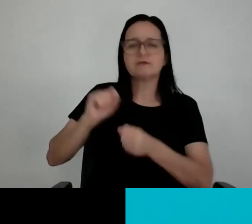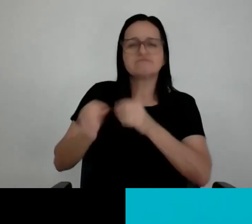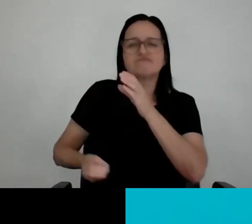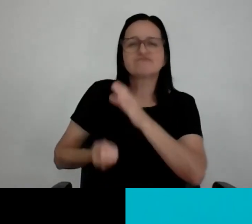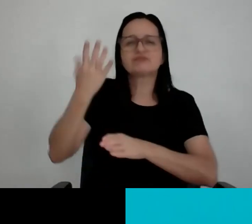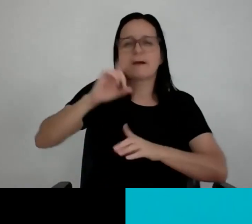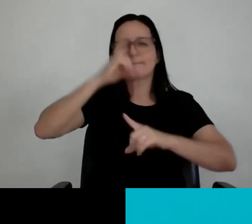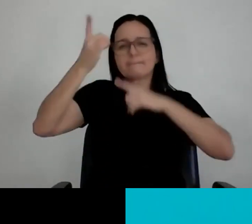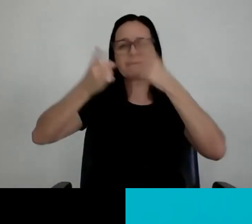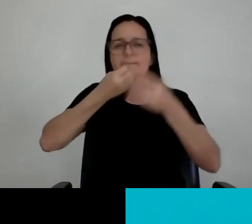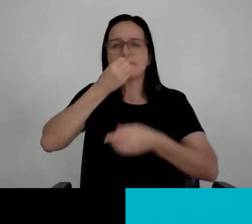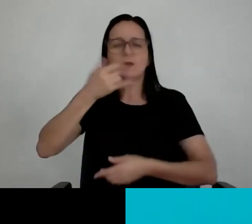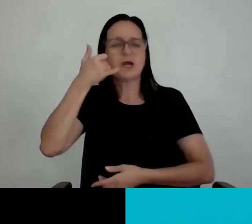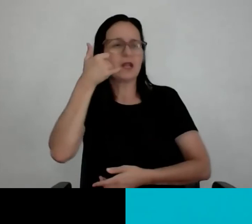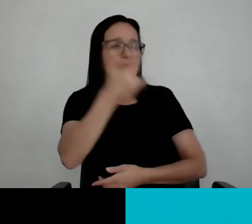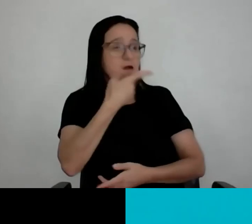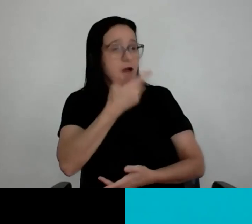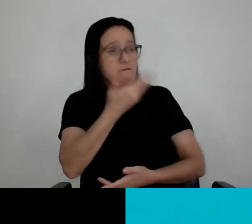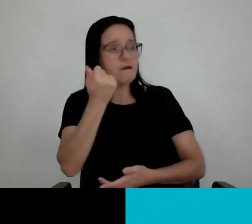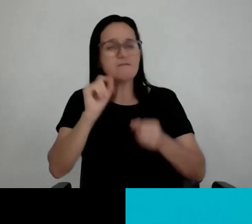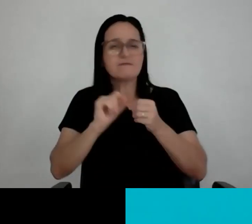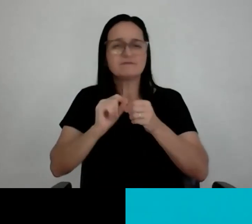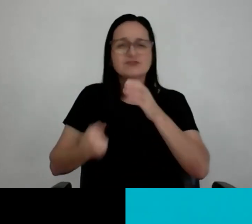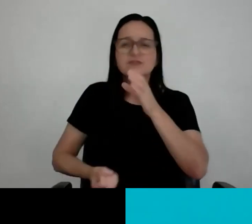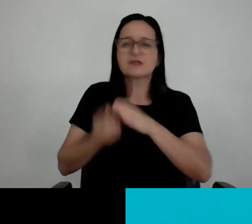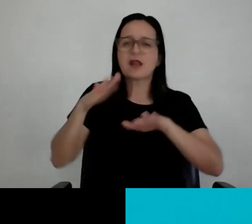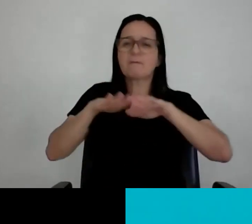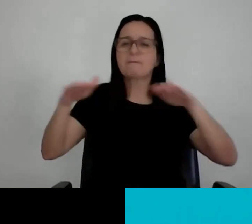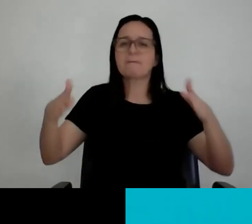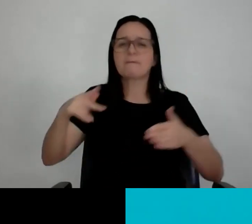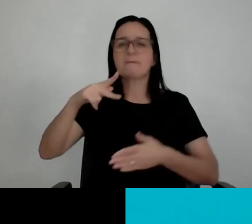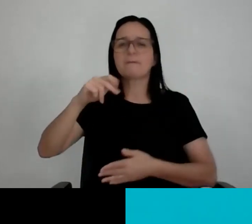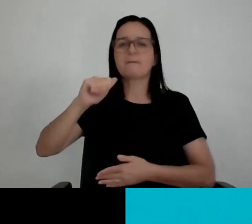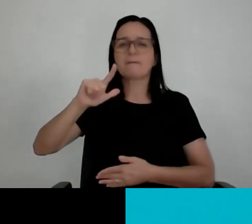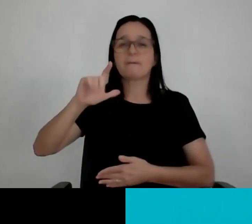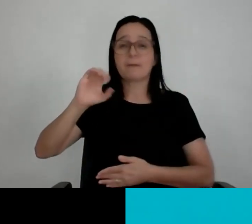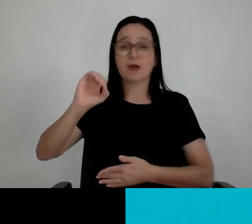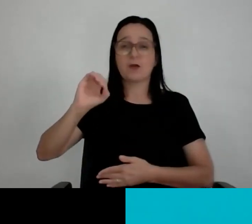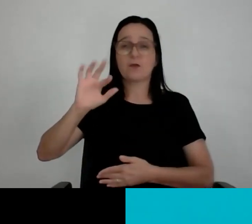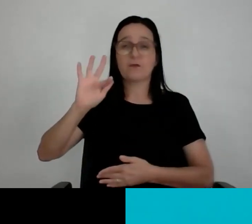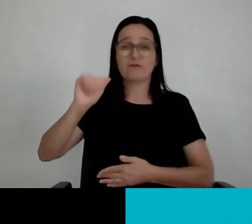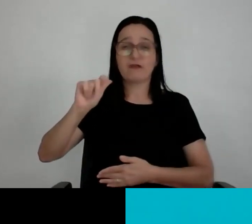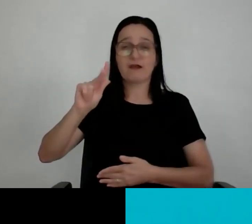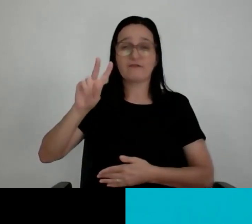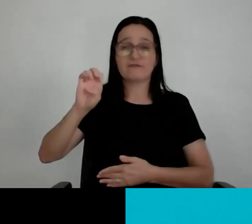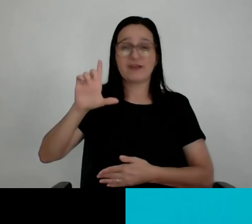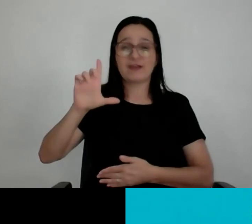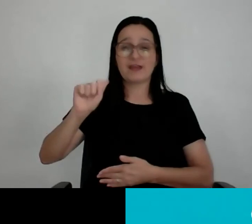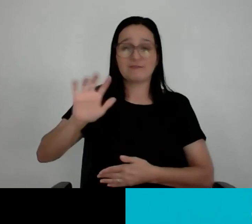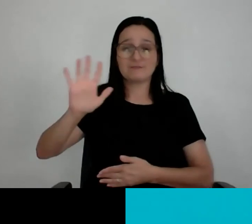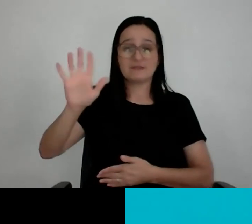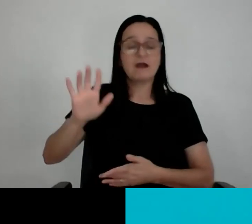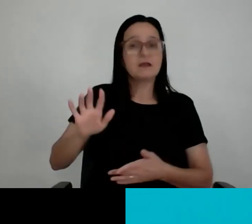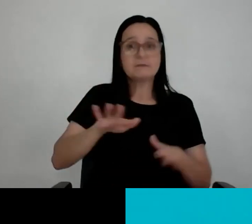bom. Então, ele liga, vou fazer o Palco Favela. Pô, tomou pancada de todo mundo. O Palco Favela, foi lá, o Palco Favela foi maravilhoso.